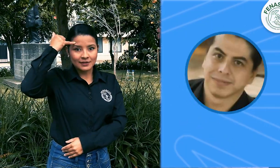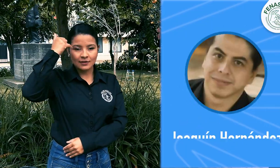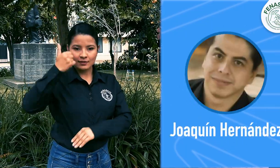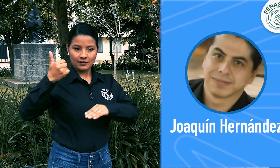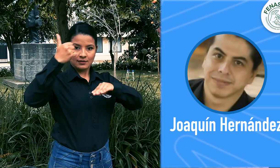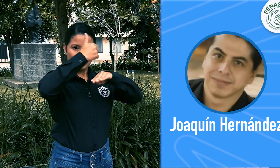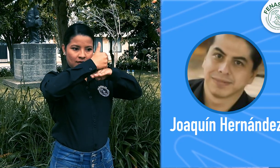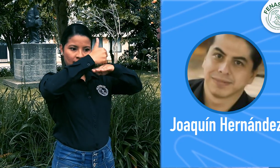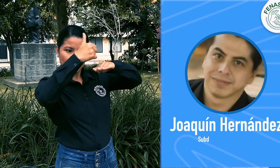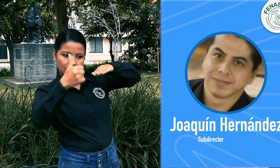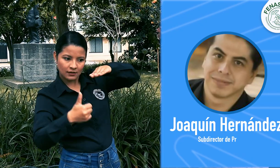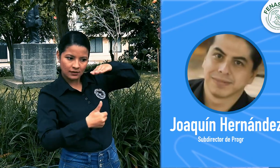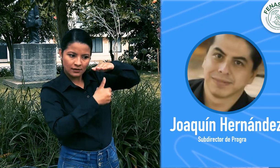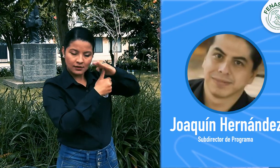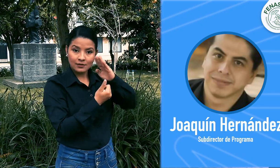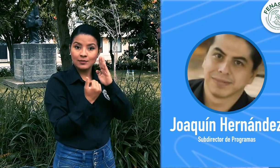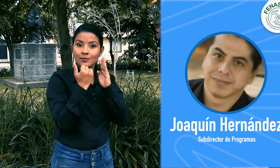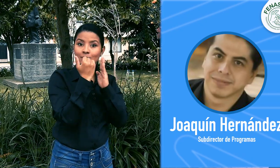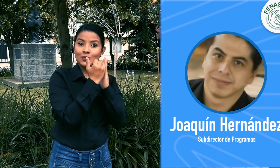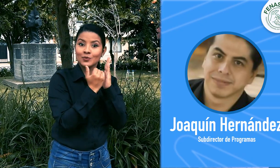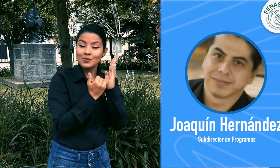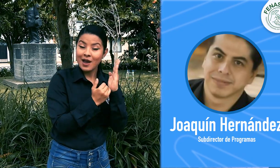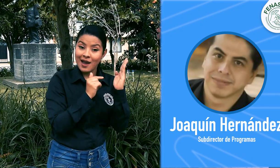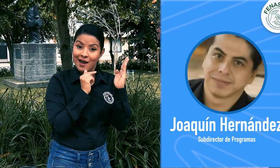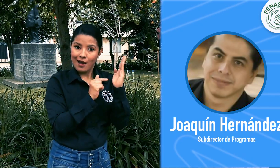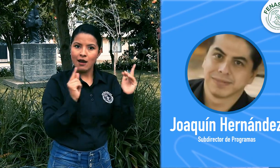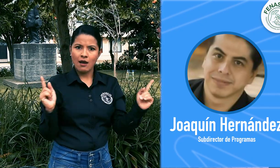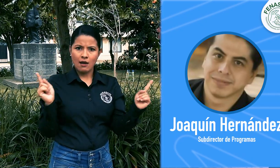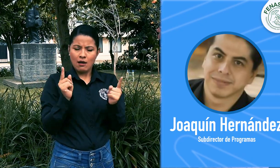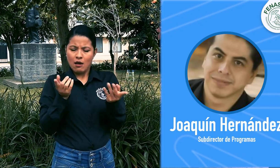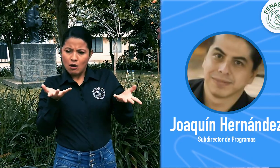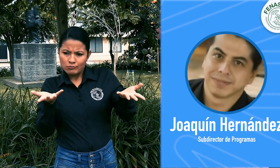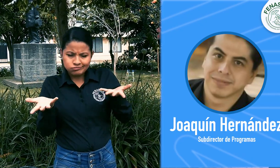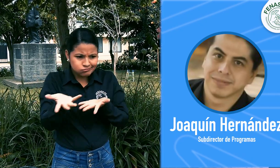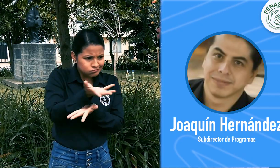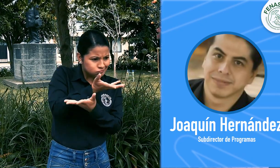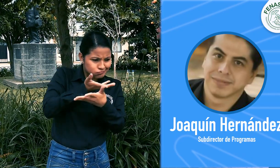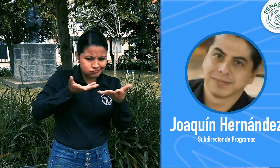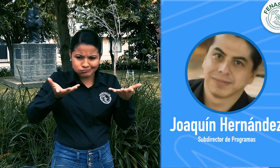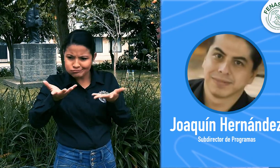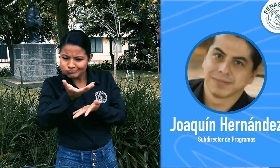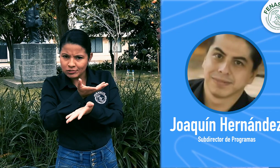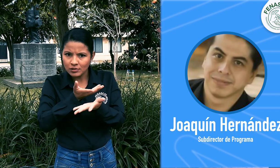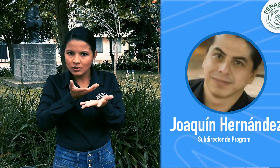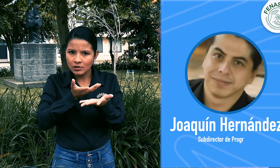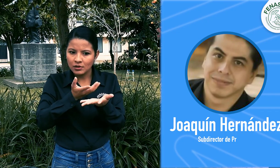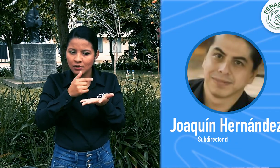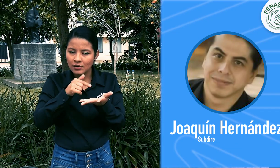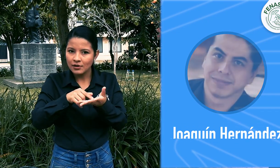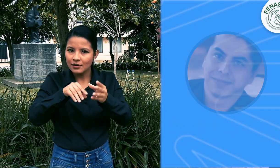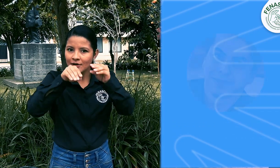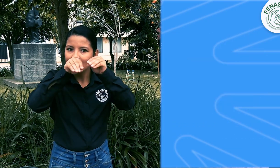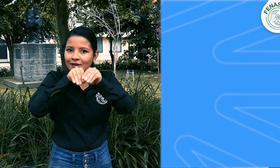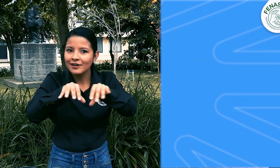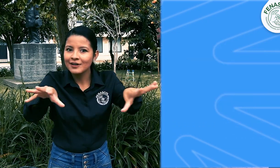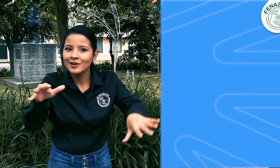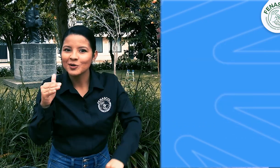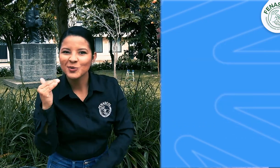Él estará acompañado de Joaquín Hernández, subdirector de programas, y llevarán a cabo una charla